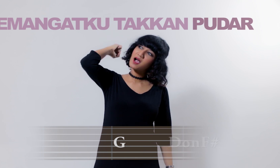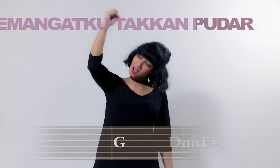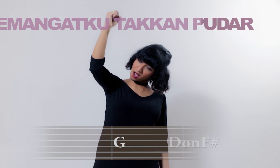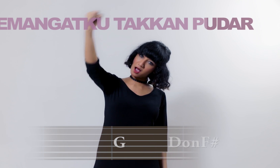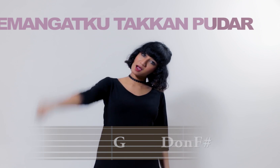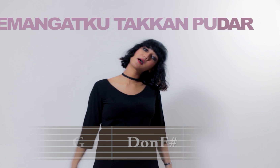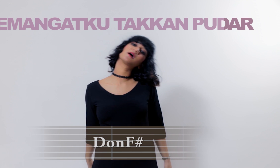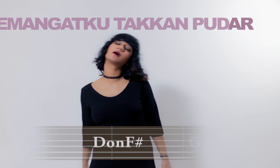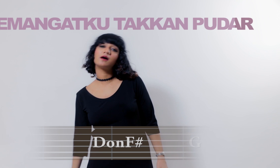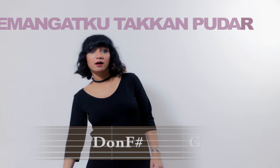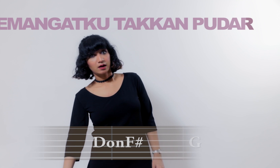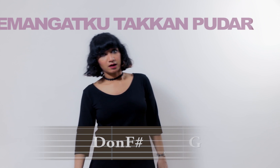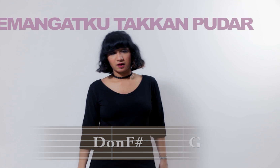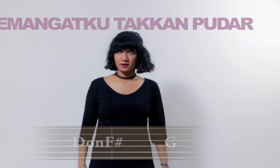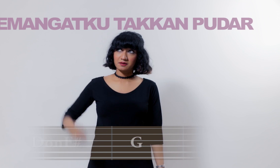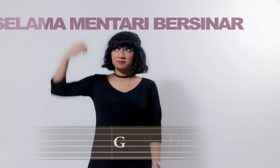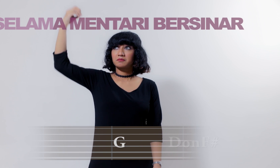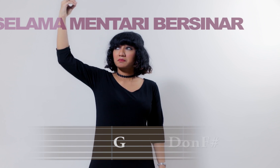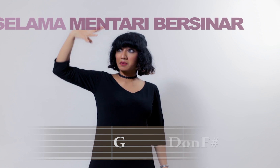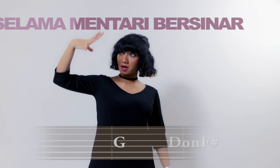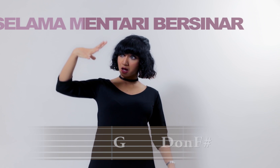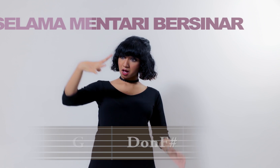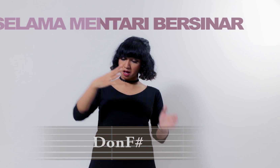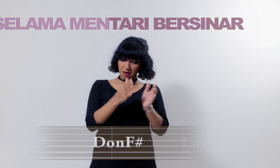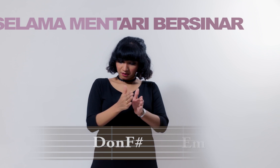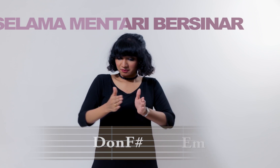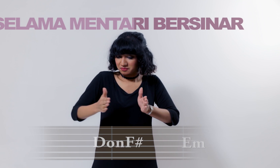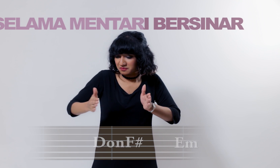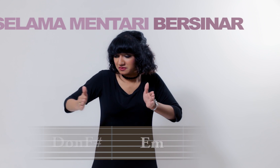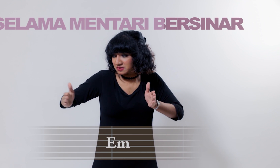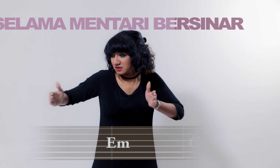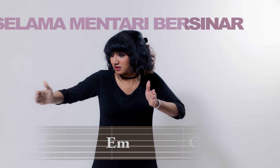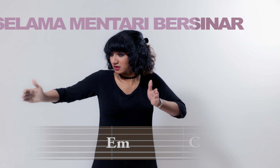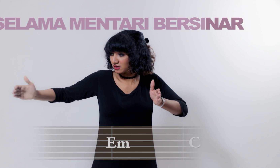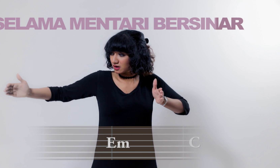pudar Selama mentari bersinar